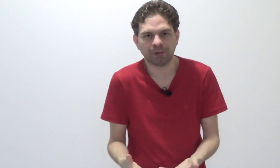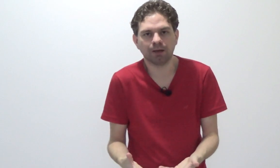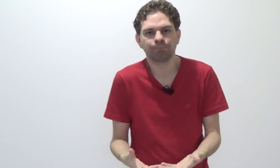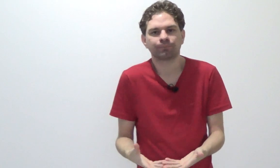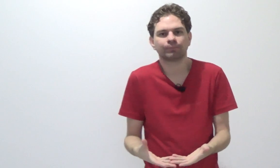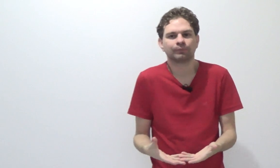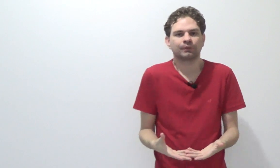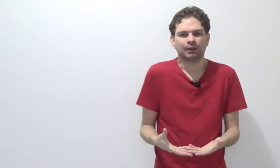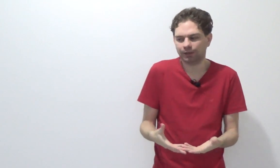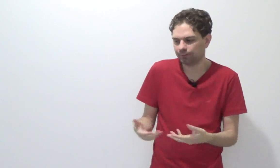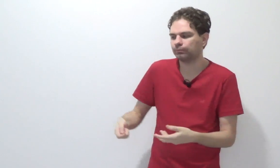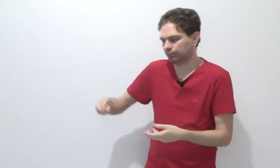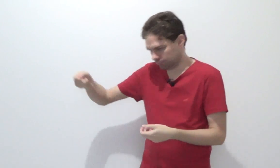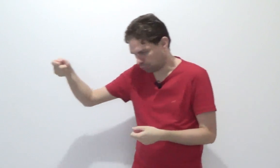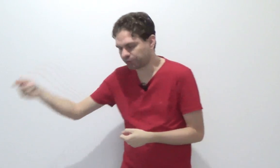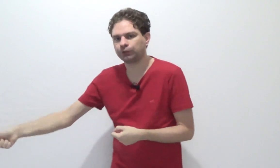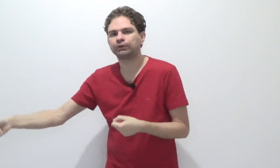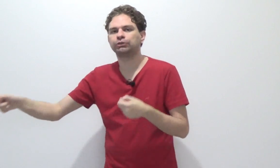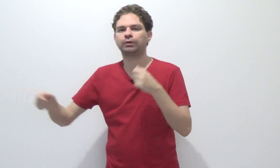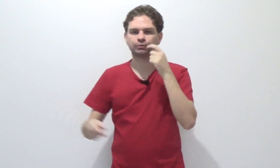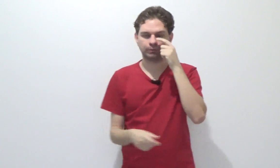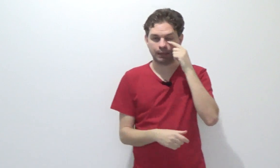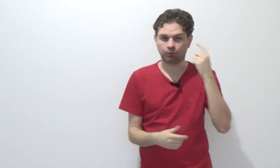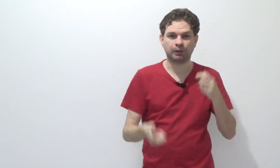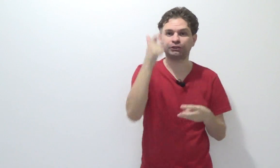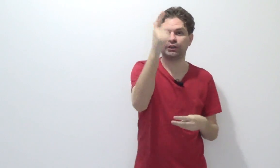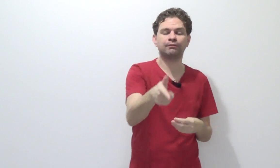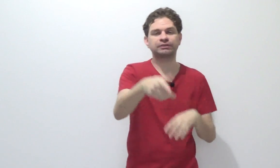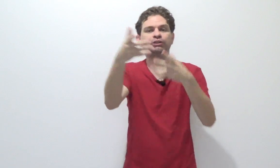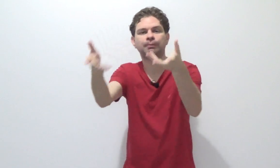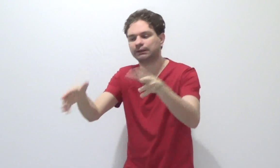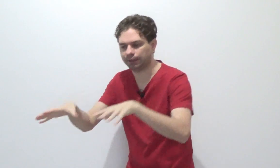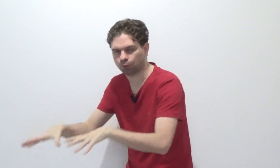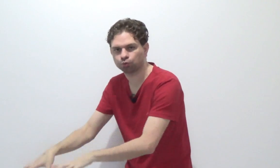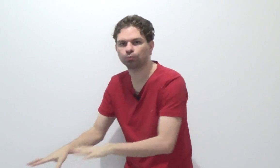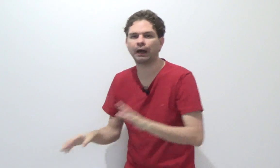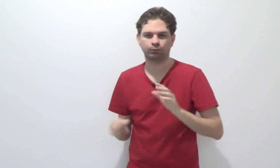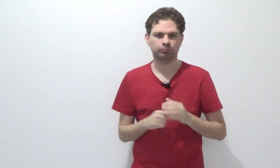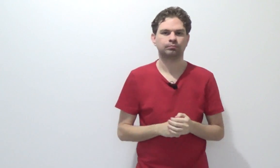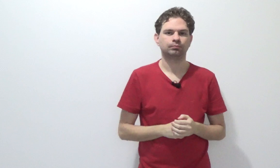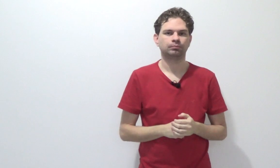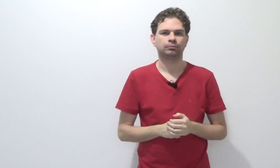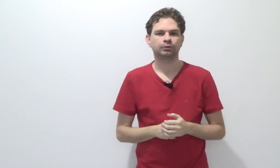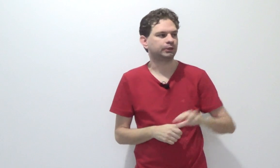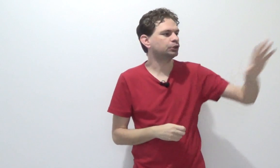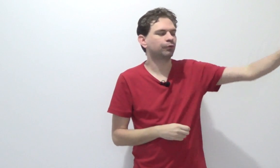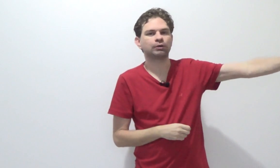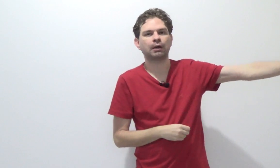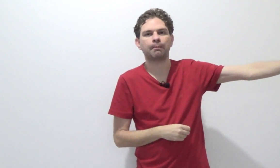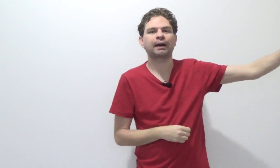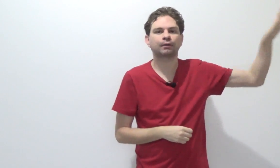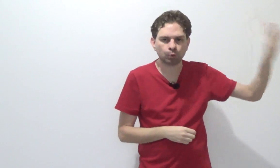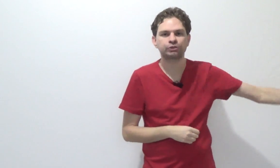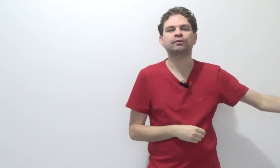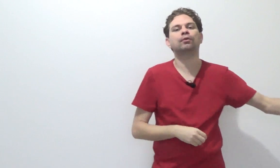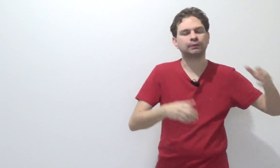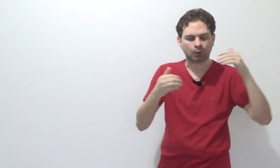né, ele conseguiu atingir o resultado. Eu atirei em você e te matei. Consumado. Quis furtar uma parada, consegui furtar.